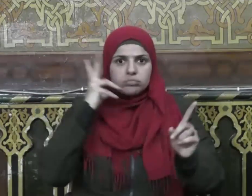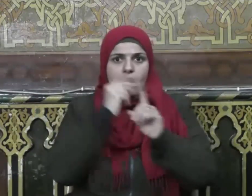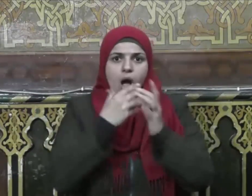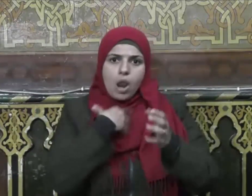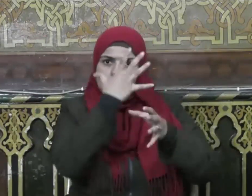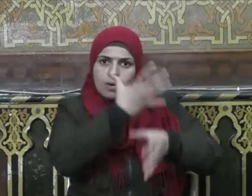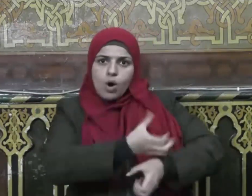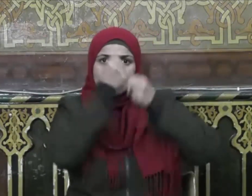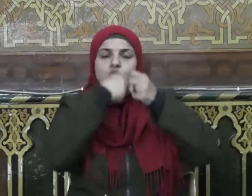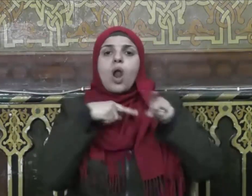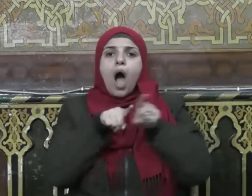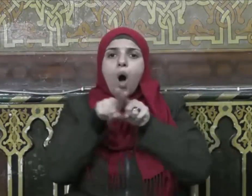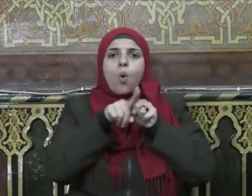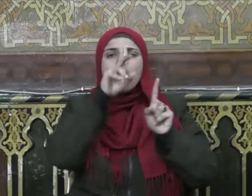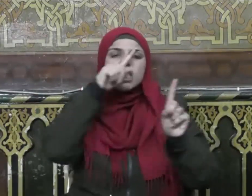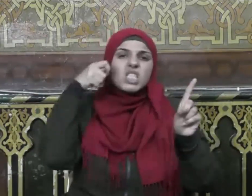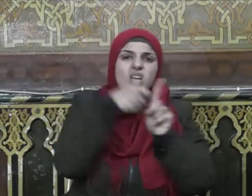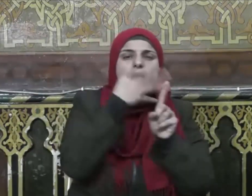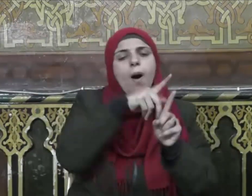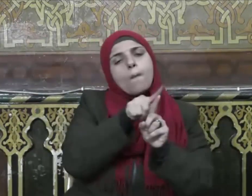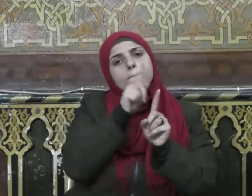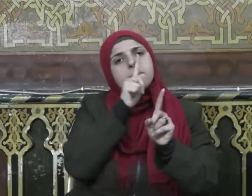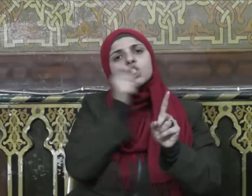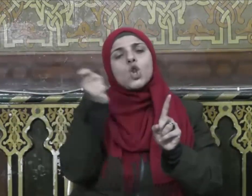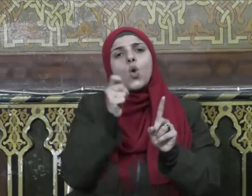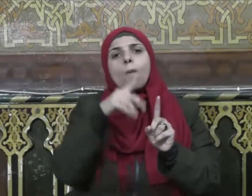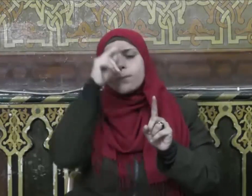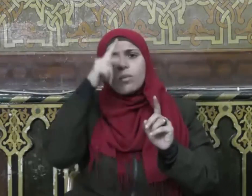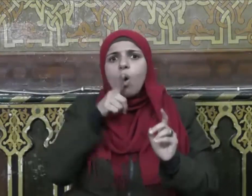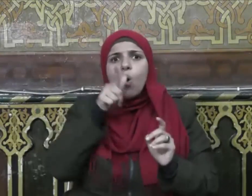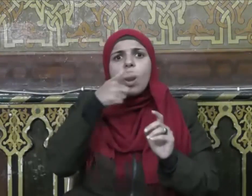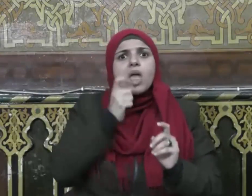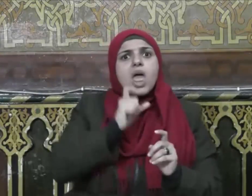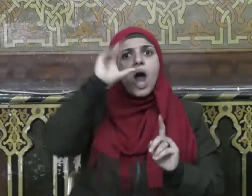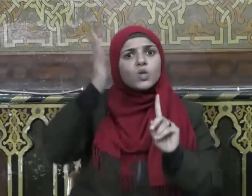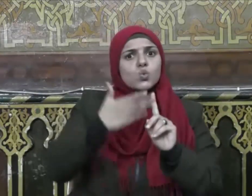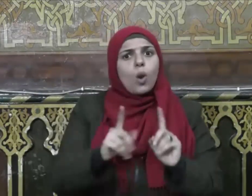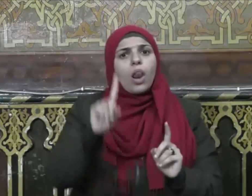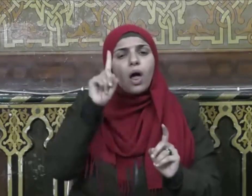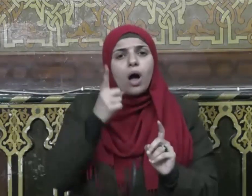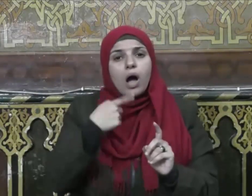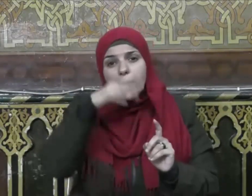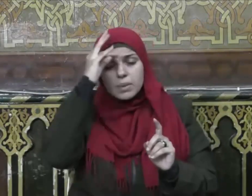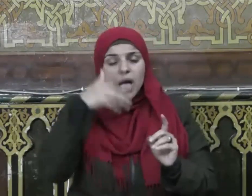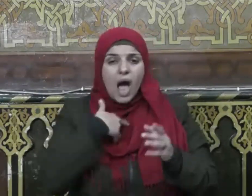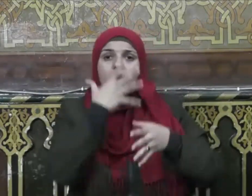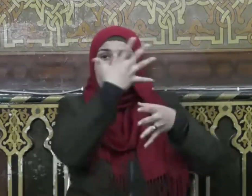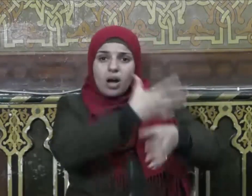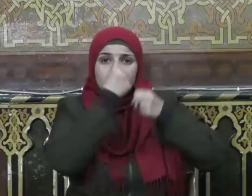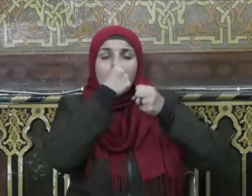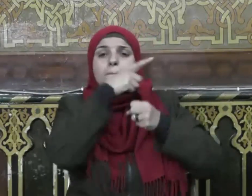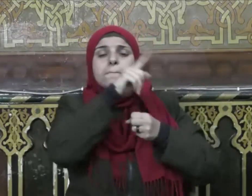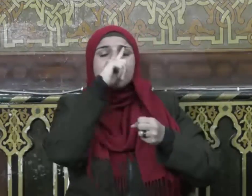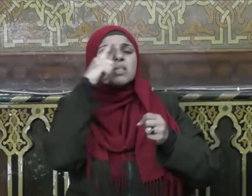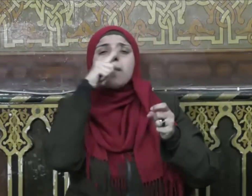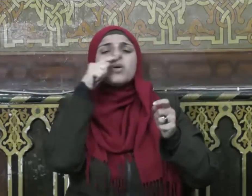ظالما أو مظلوما قلنا يا رسول الله نصرته مظلوما فكيف